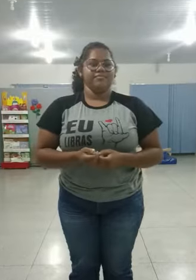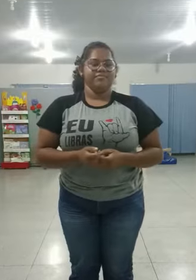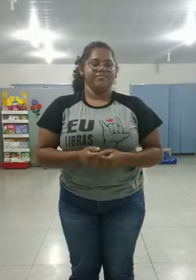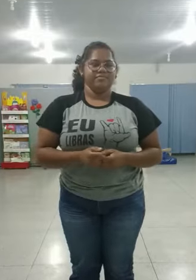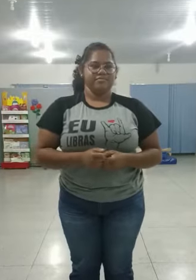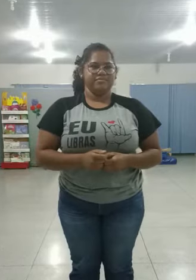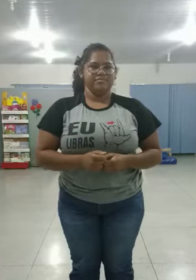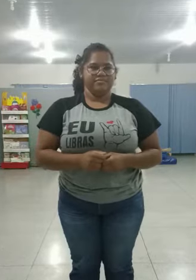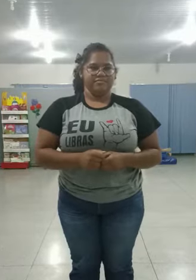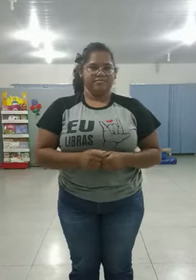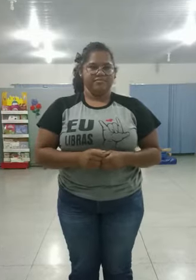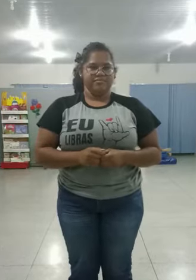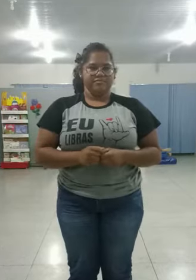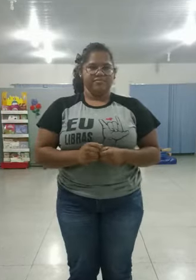Júlia quer ser um ator.